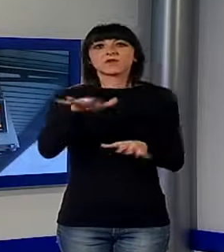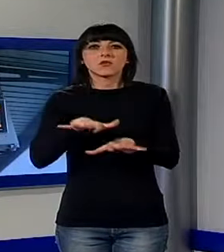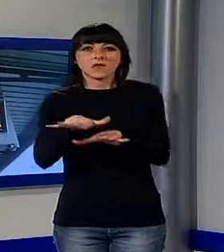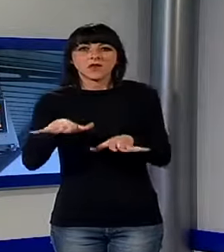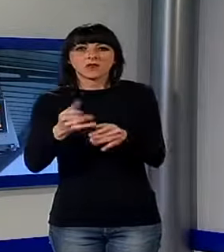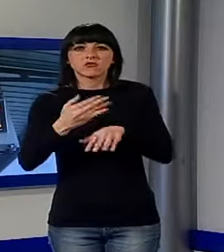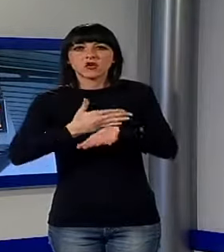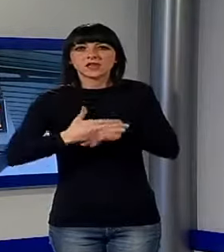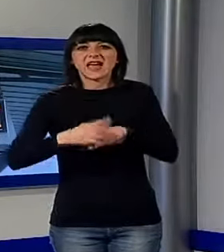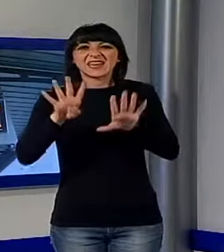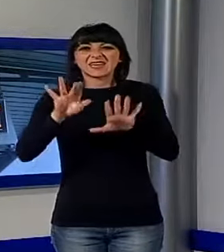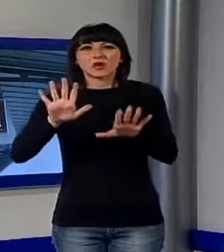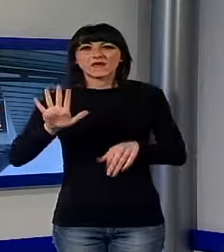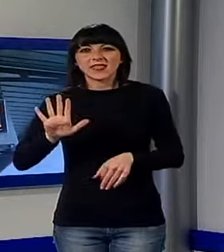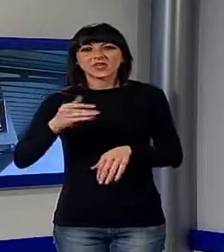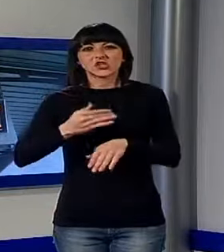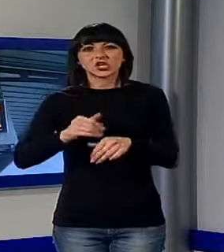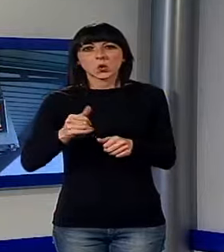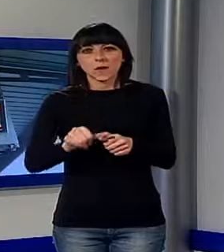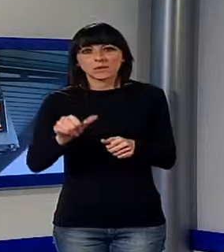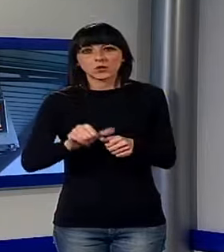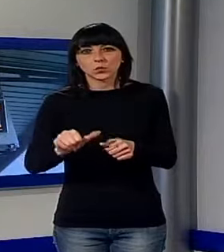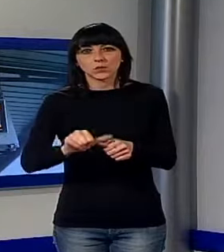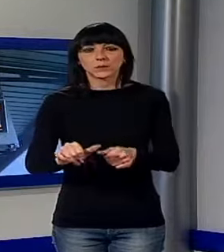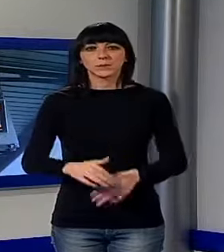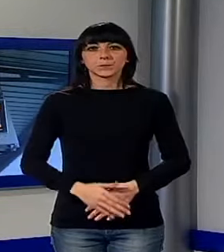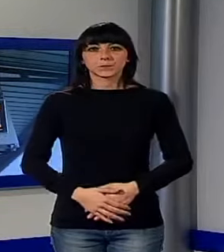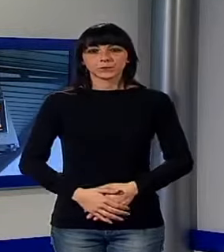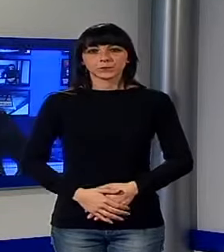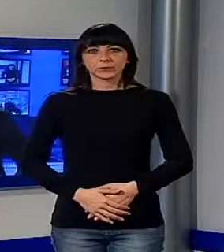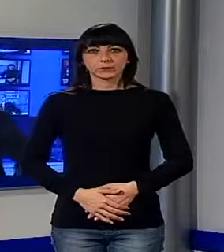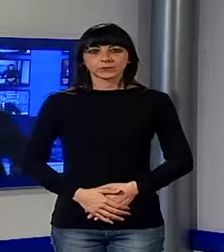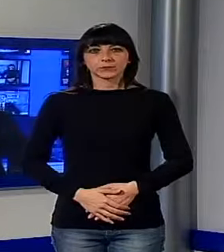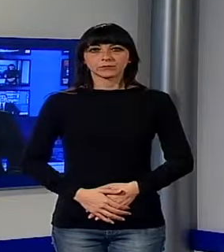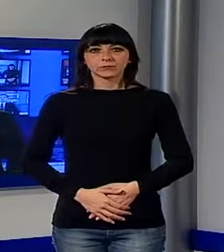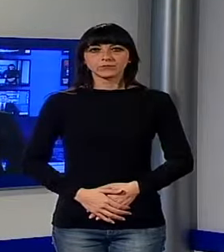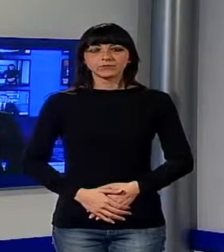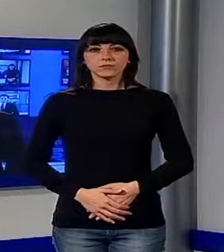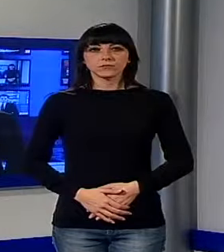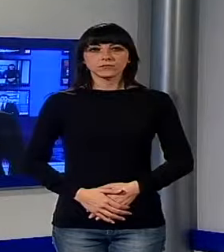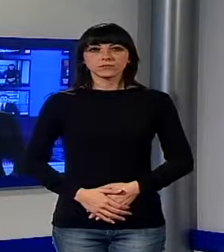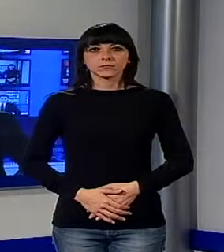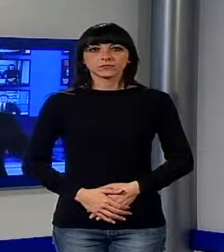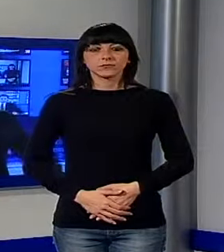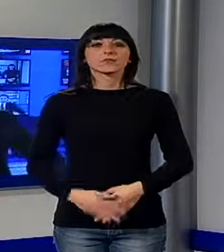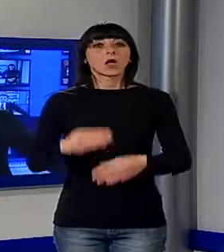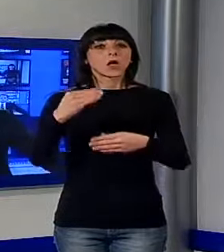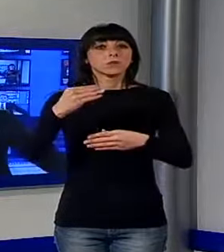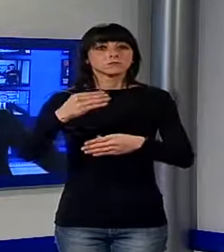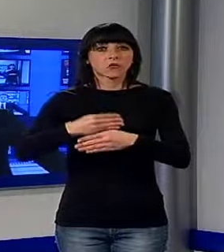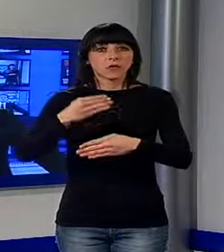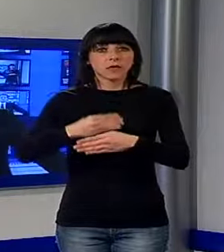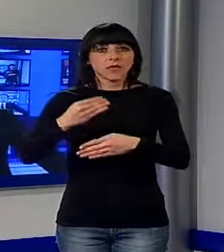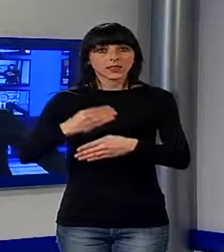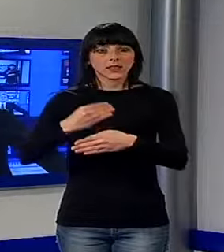con 95 minuti di ritardo. E adesso spazio alla satira e all'ultimo